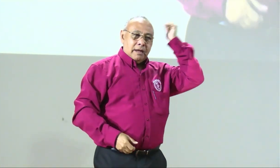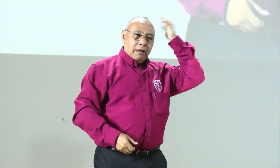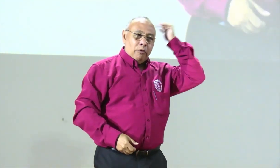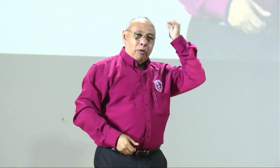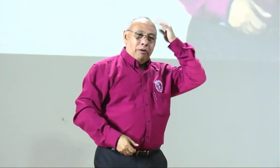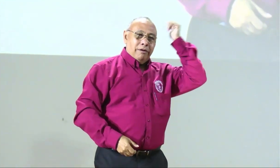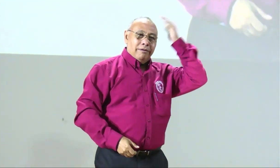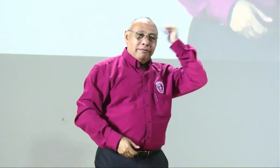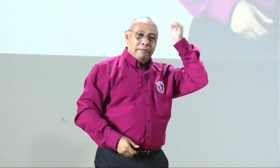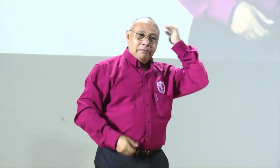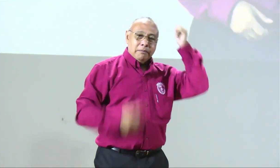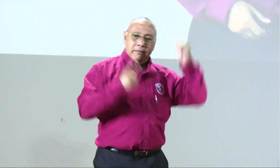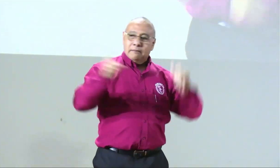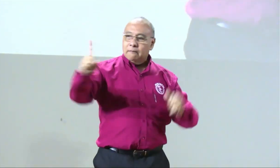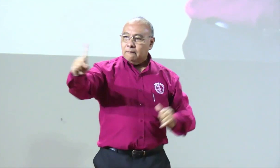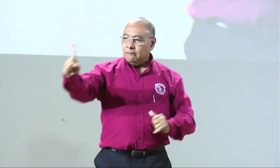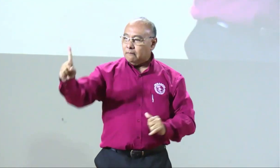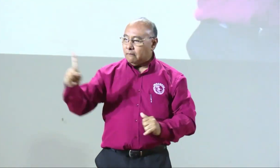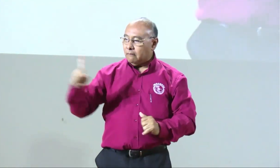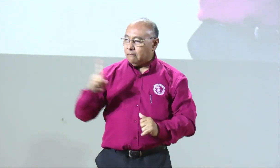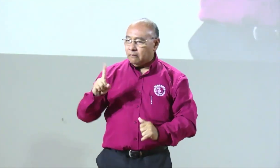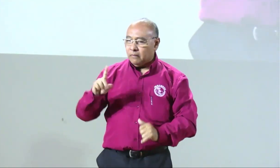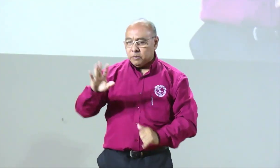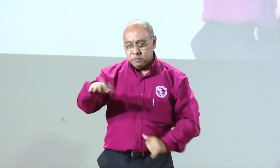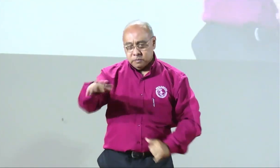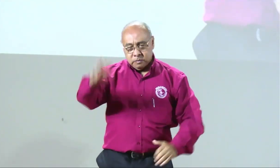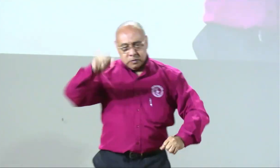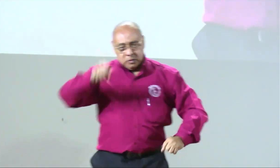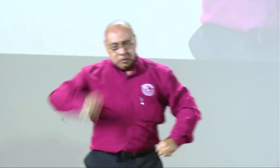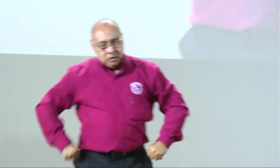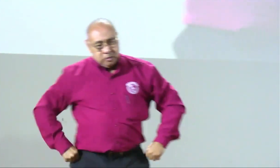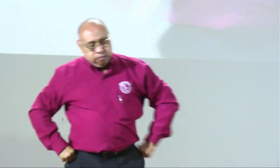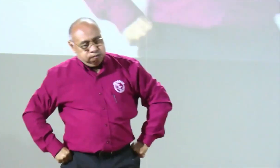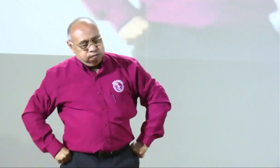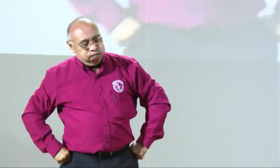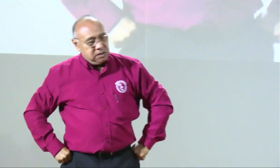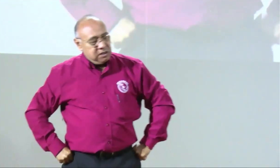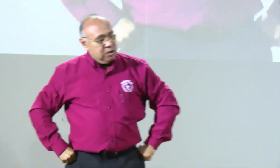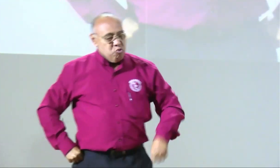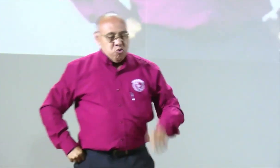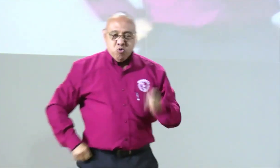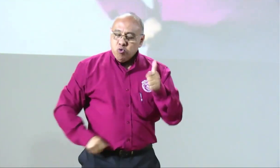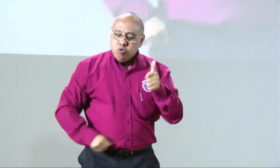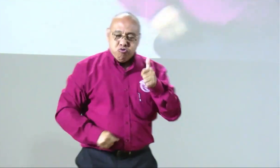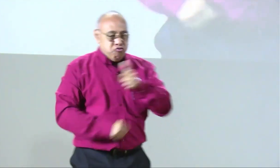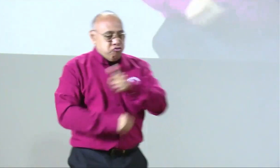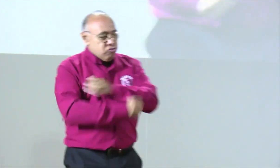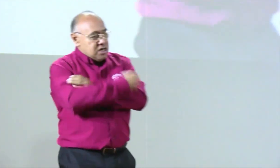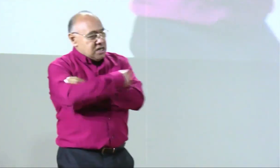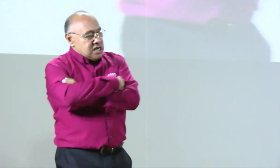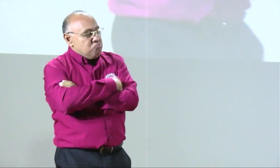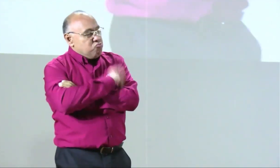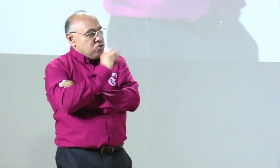presentar ah les cuento el papá de Juan David se me acercó